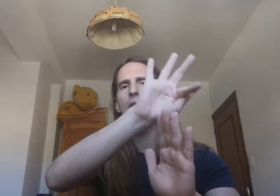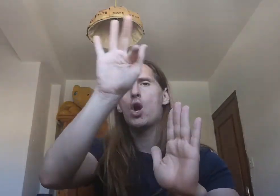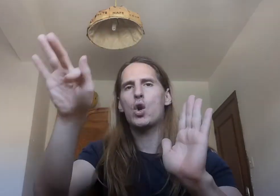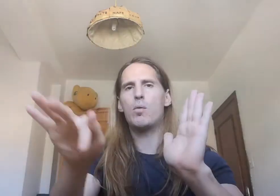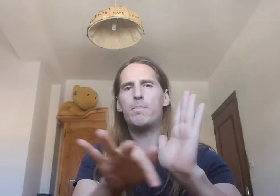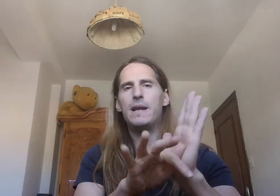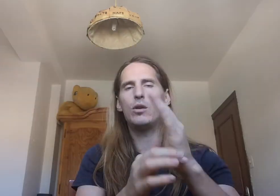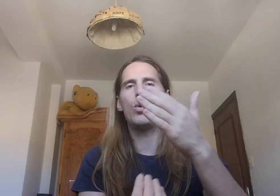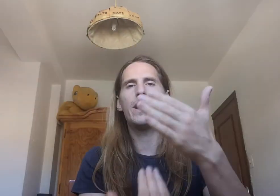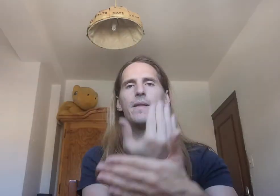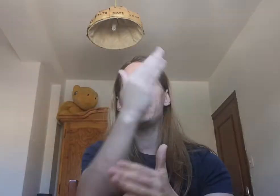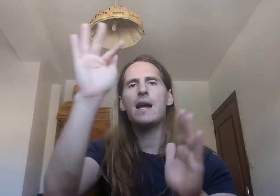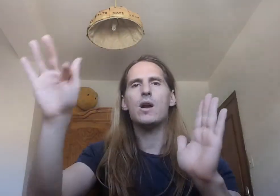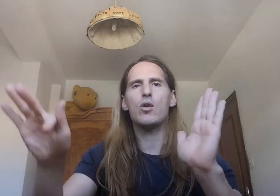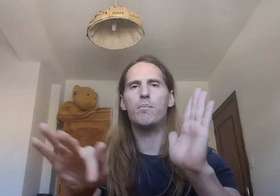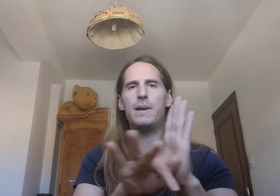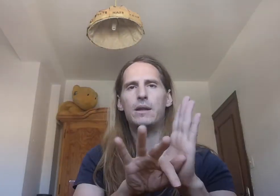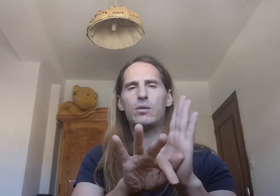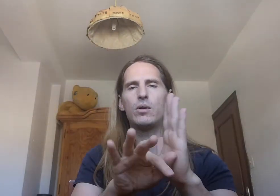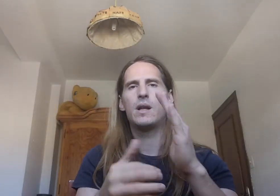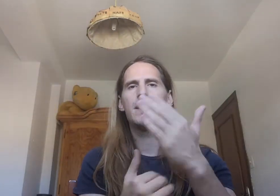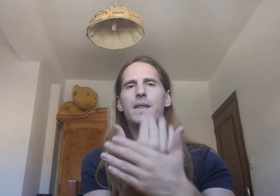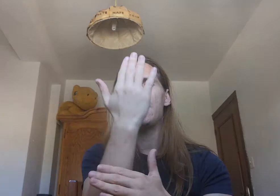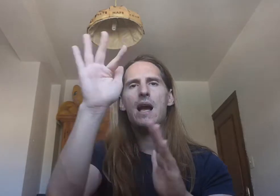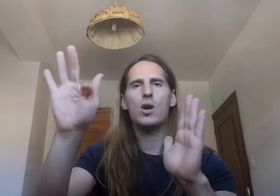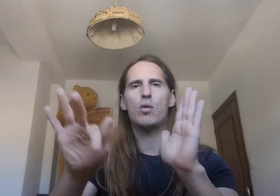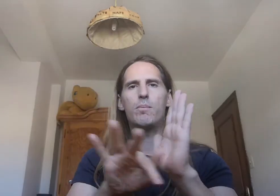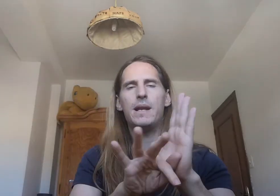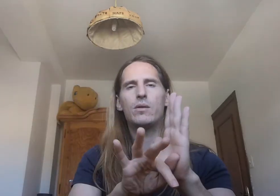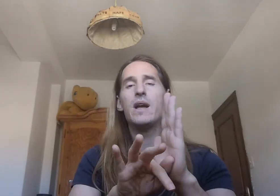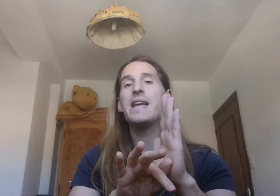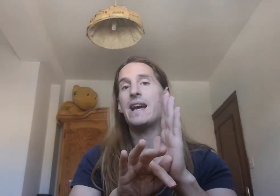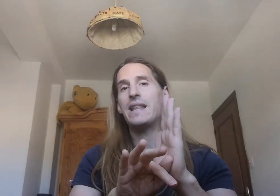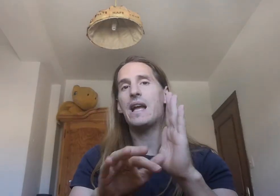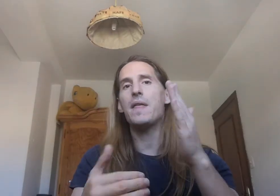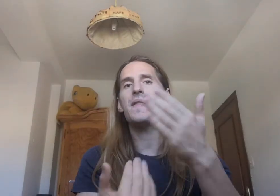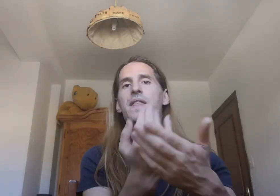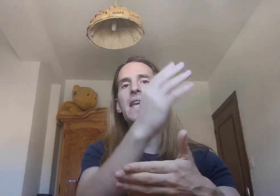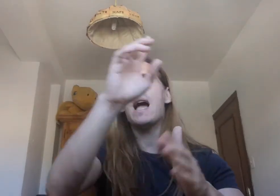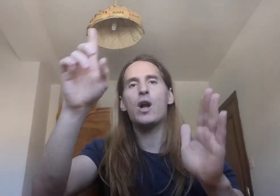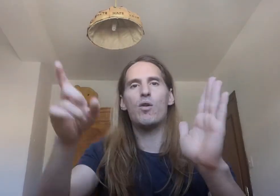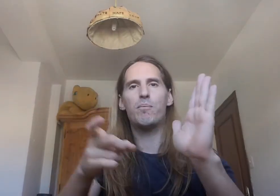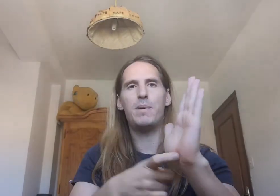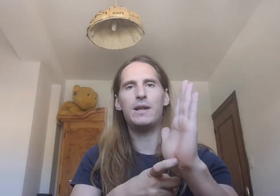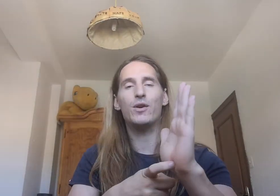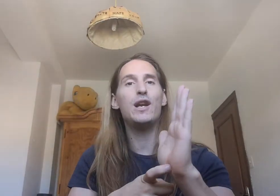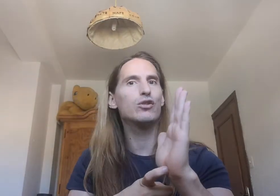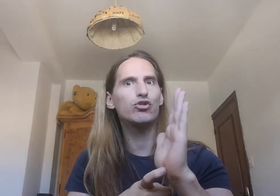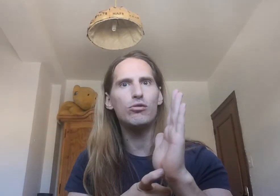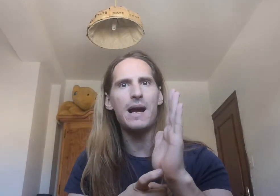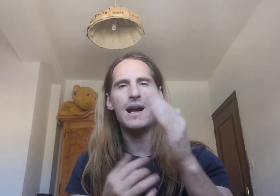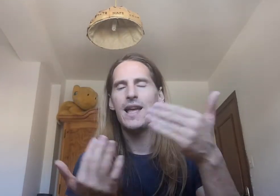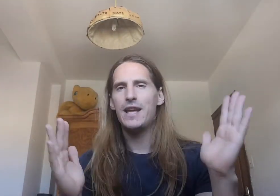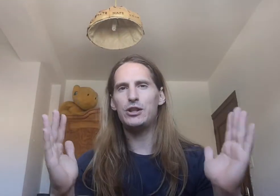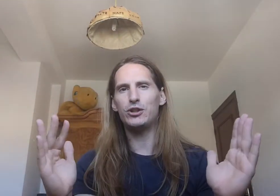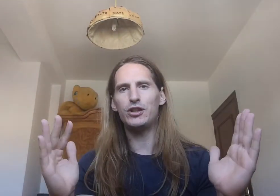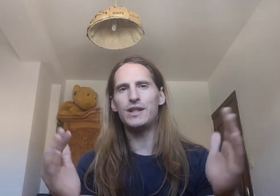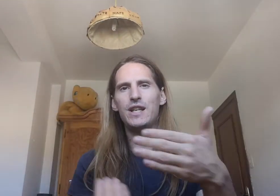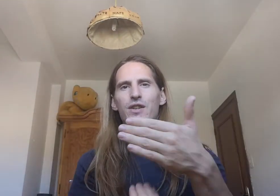completo Y lo une Día completo Día completo Y hay gente que hace Día completo Y lo suma Y son dos signos